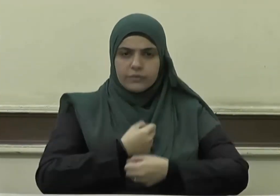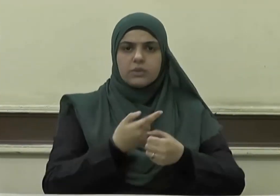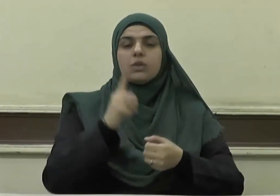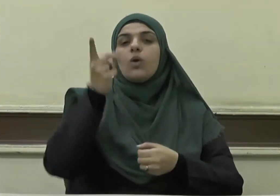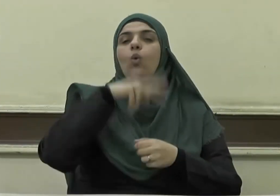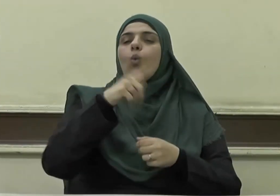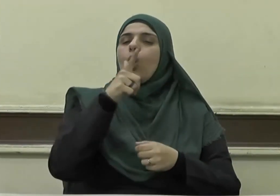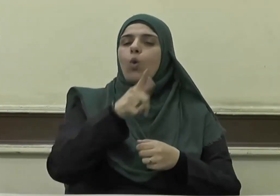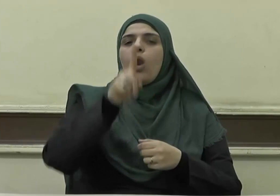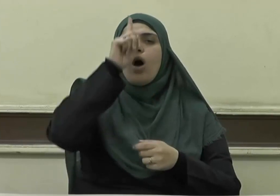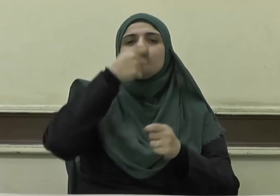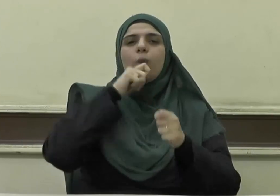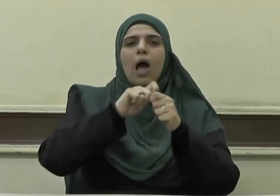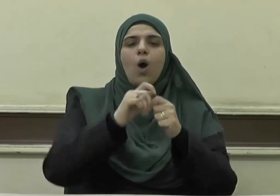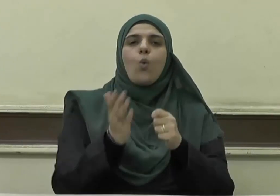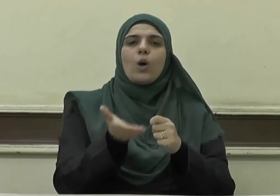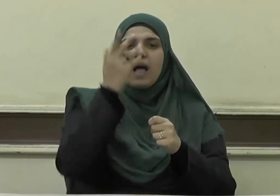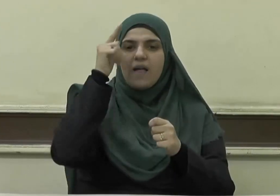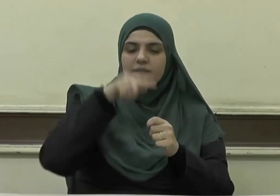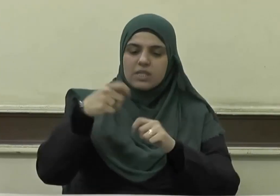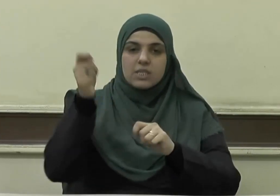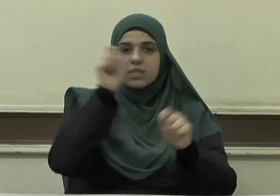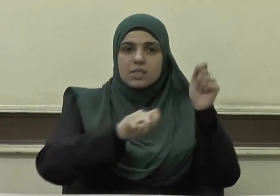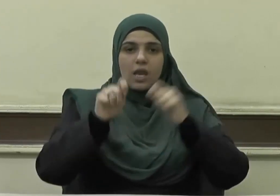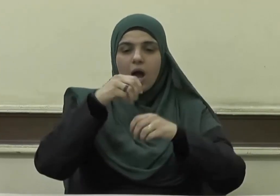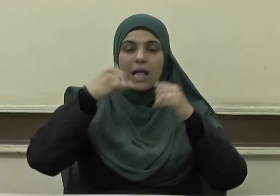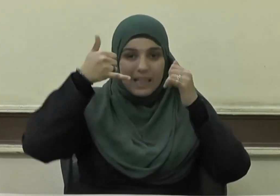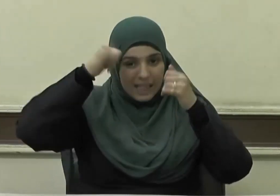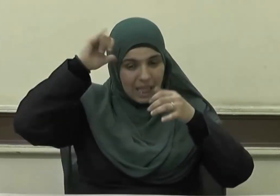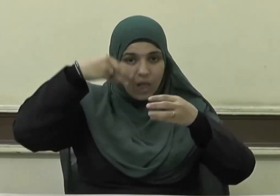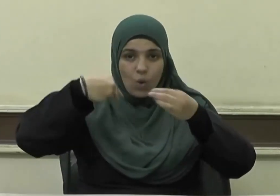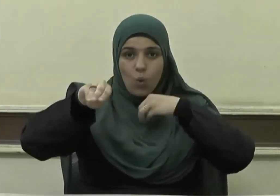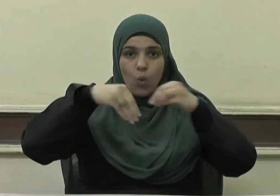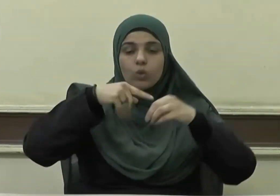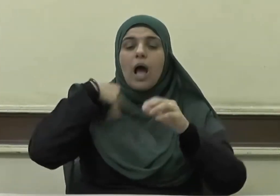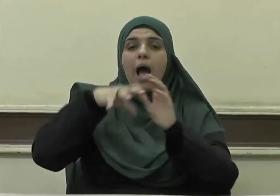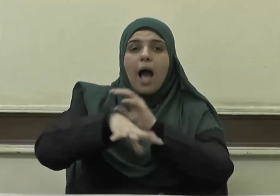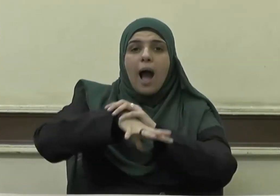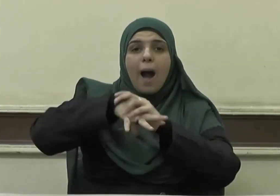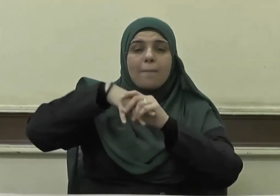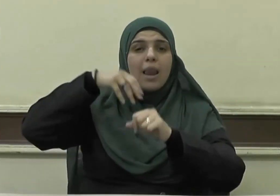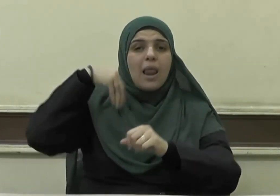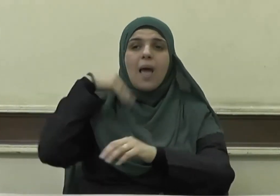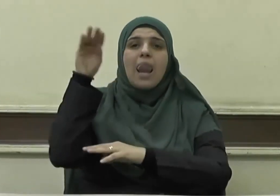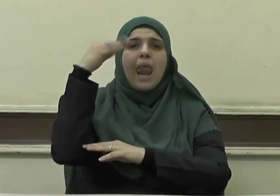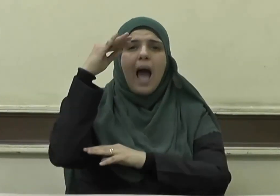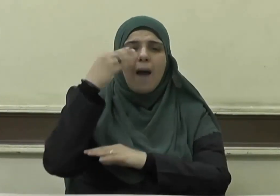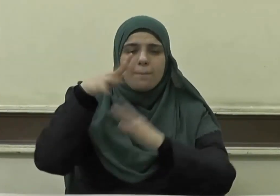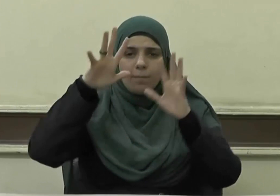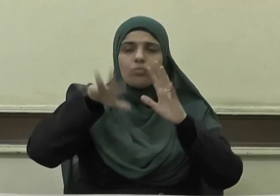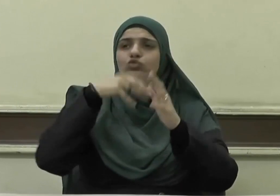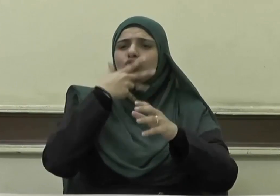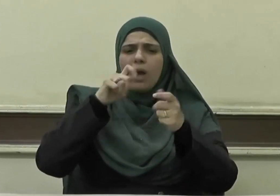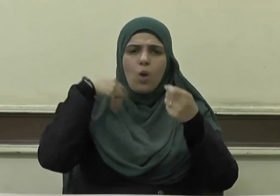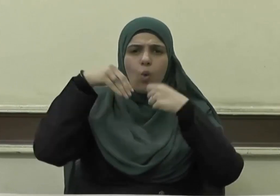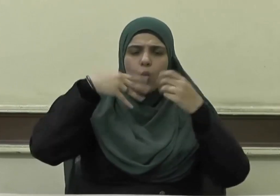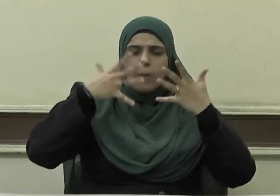صناعة الجلود وجعل لكم من جلود الأنعام بيوتا تستخفونها